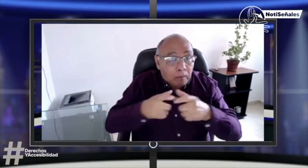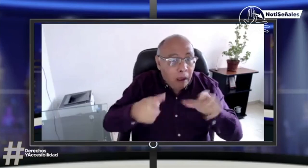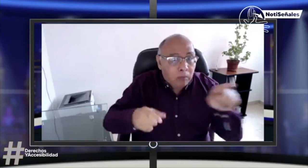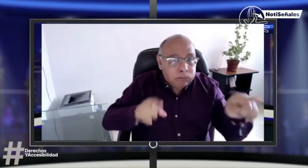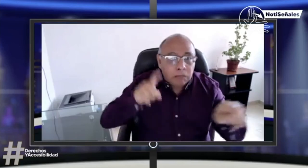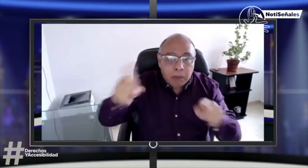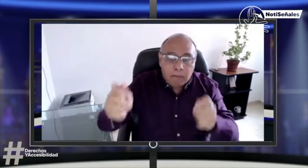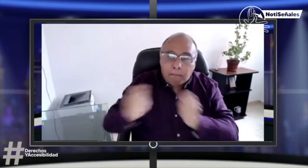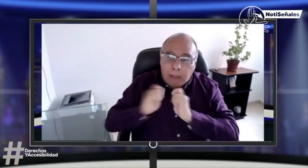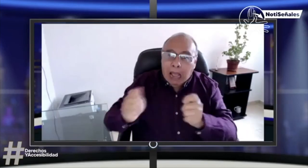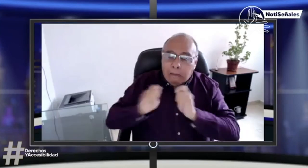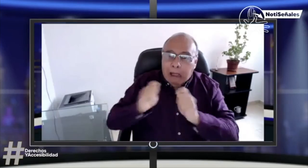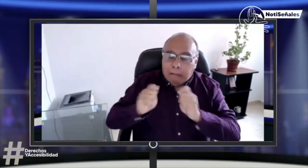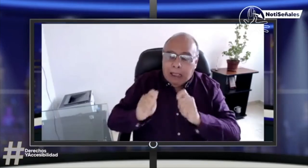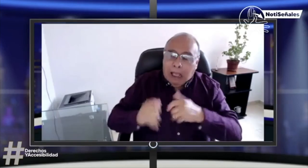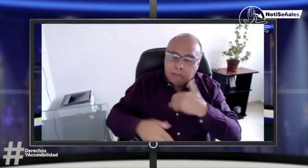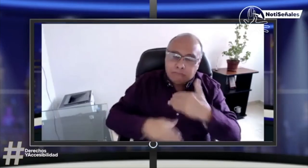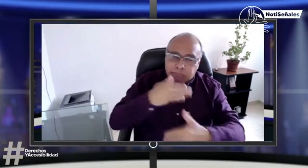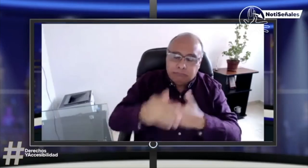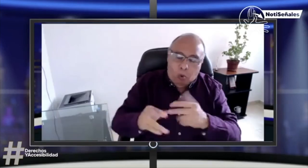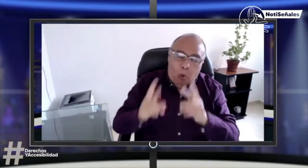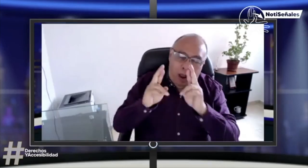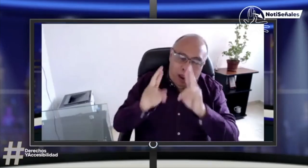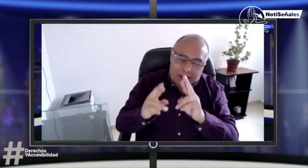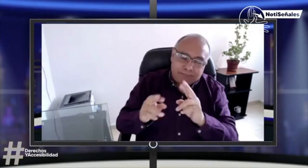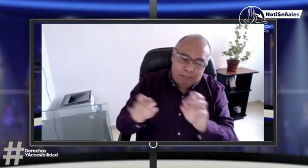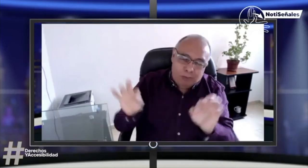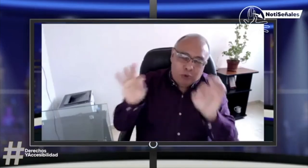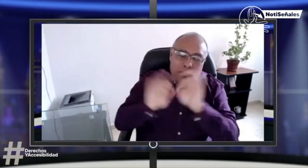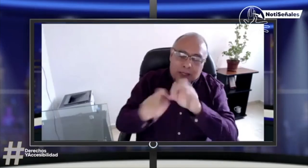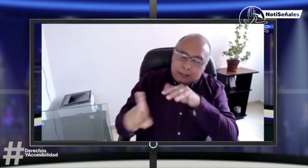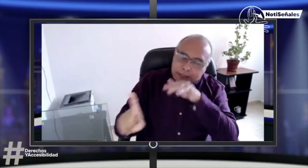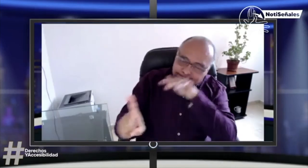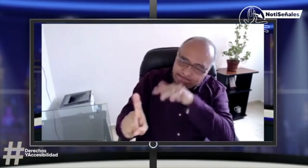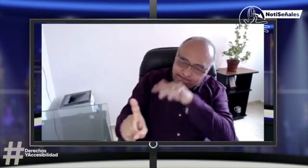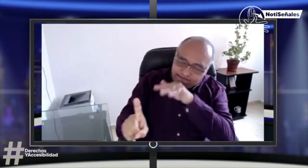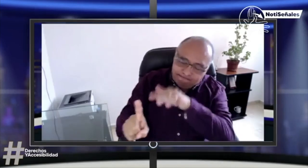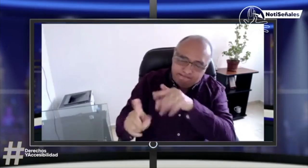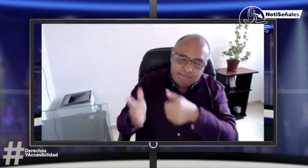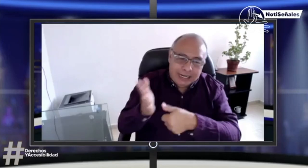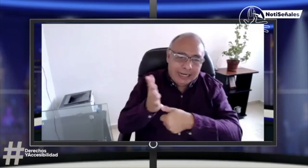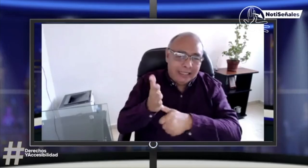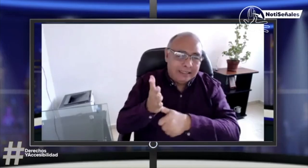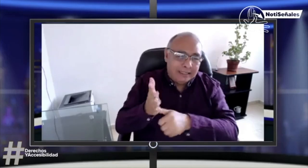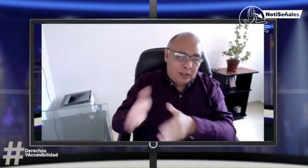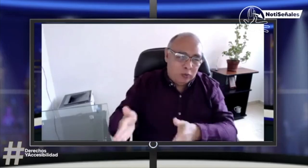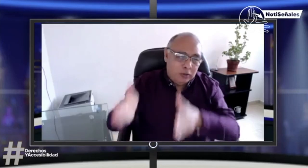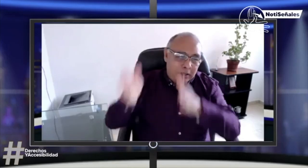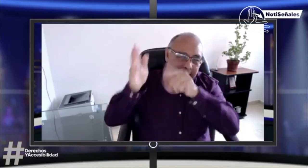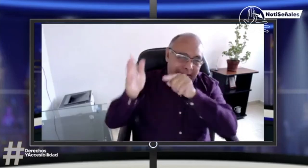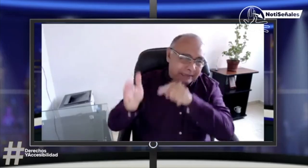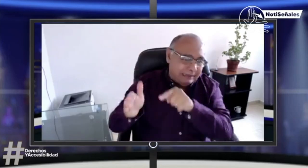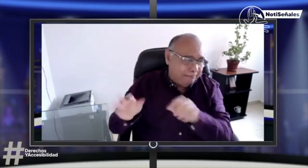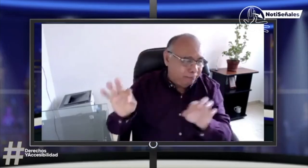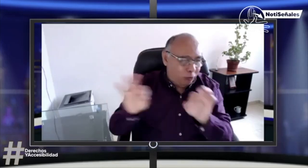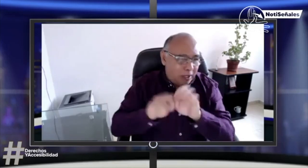actividades, ¿sí? Y muchos sordos dicen, vea, yo he salido seleccionado, es por eso que debemos hacer